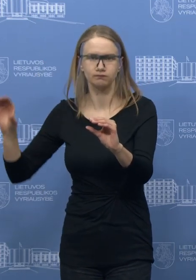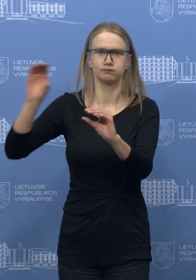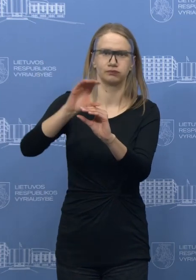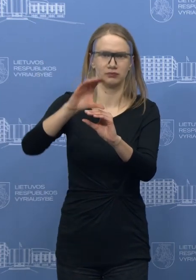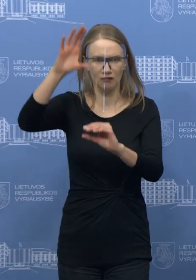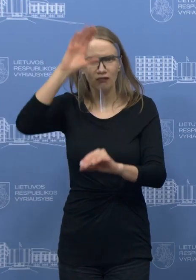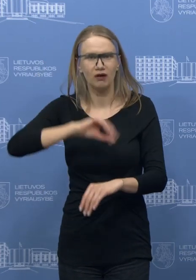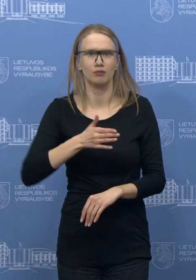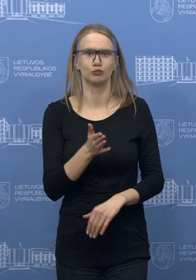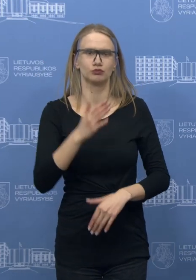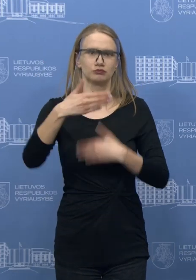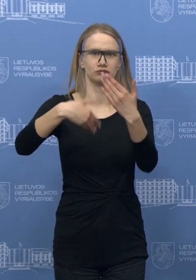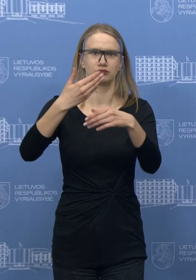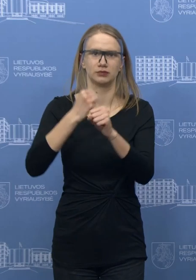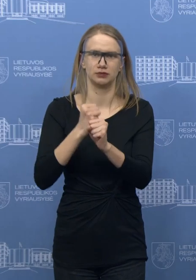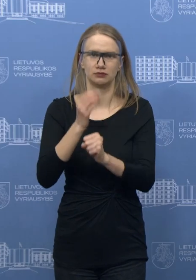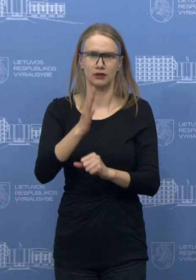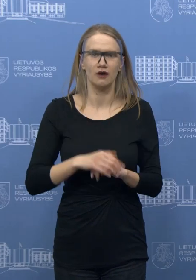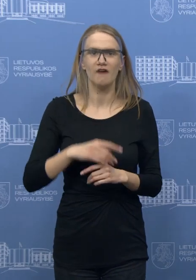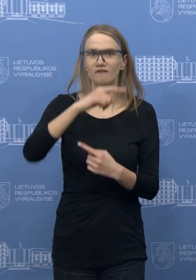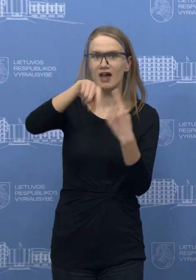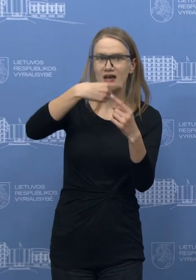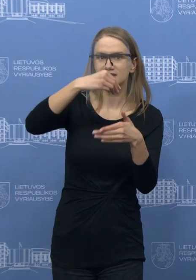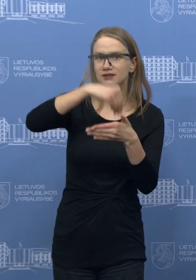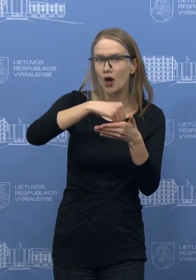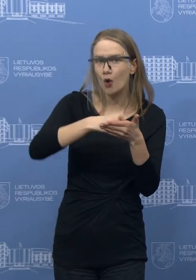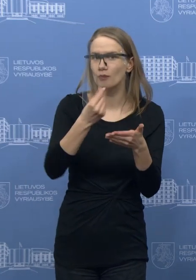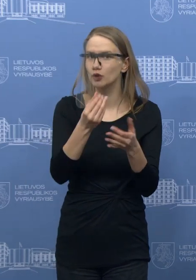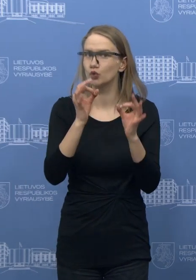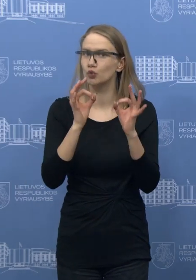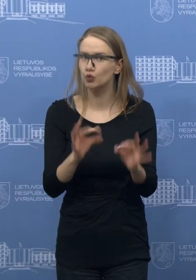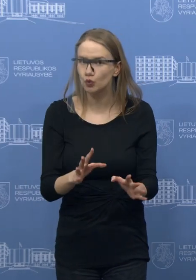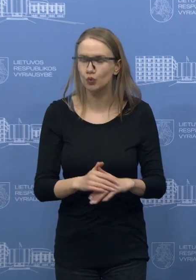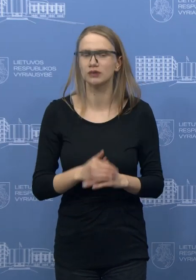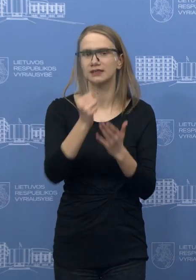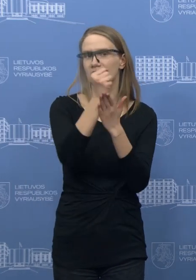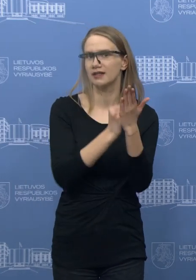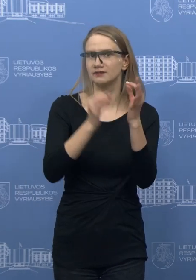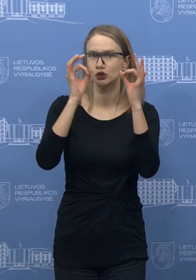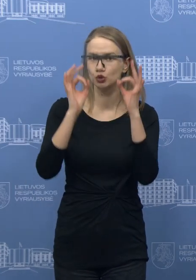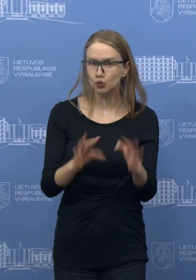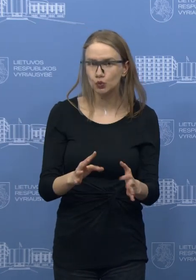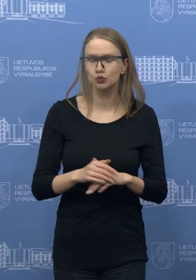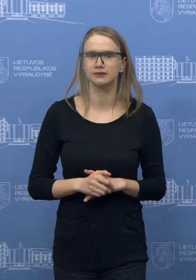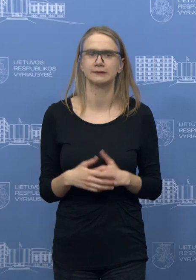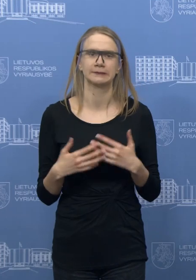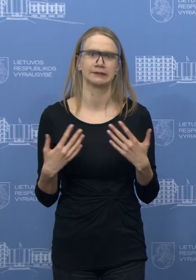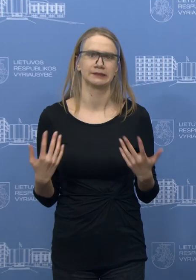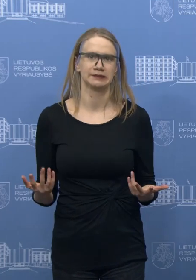apie tai, kad verslas, kuris neturi sukaupęs arba neturėjo sukaupęs net minimalių rezervų, iš tiesų